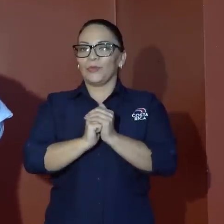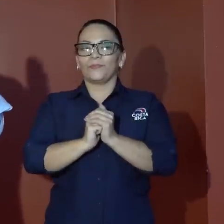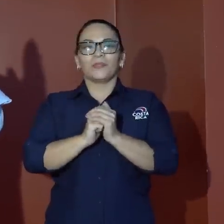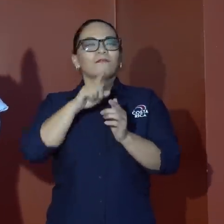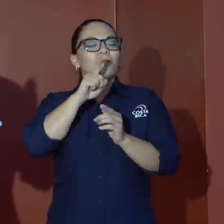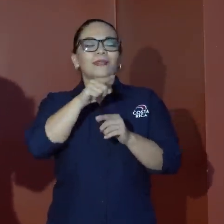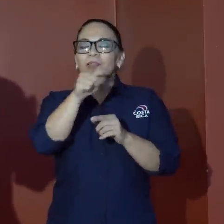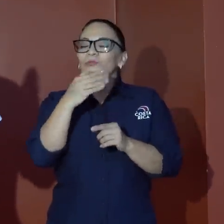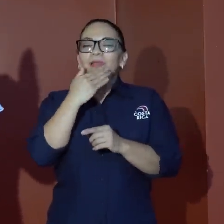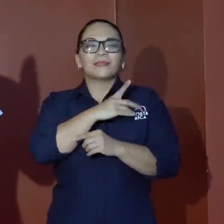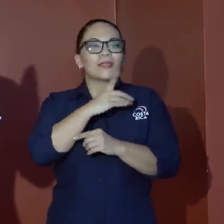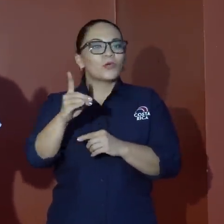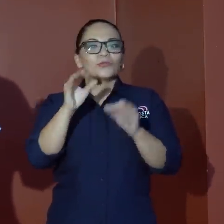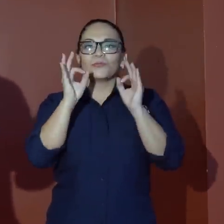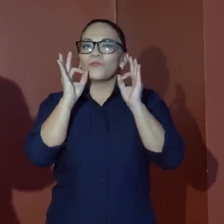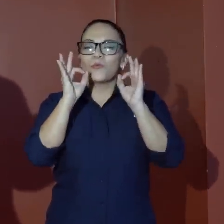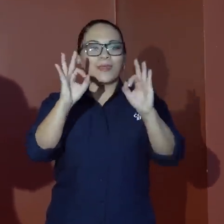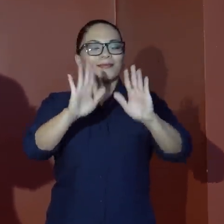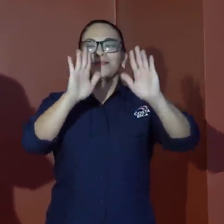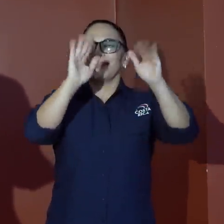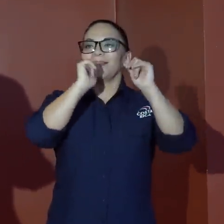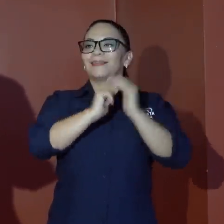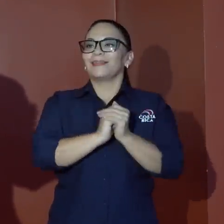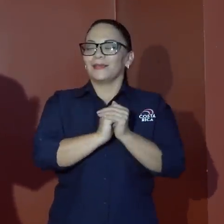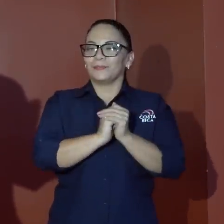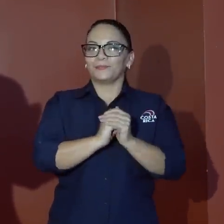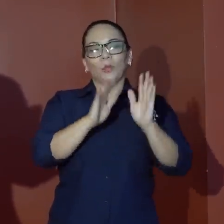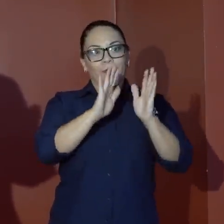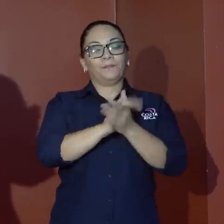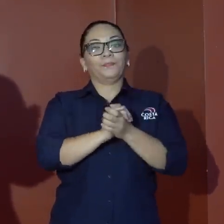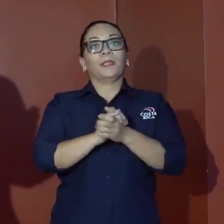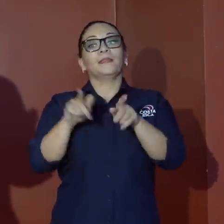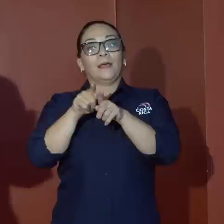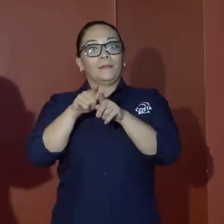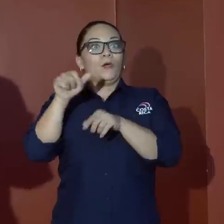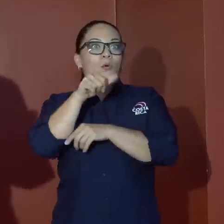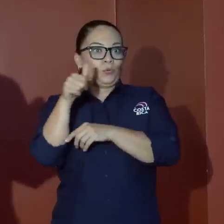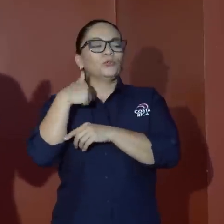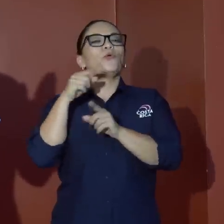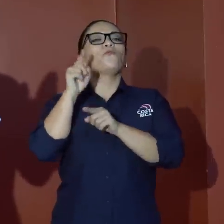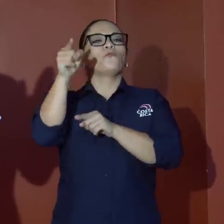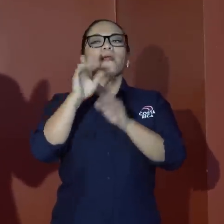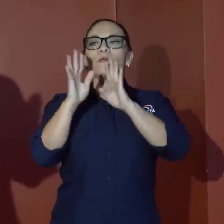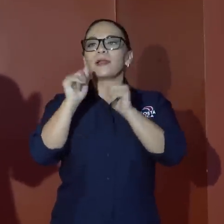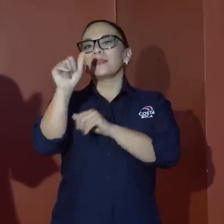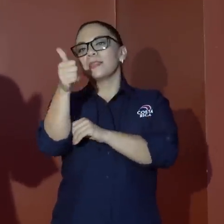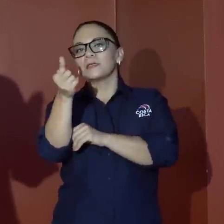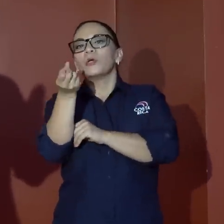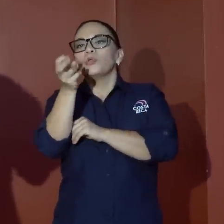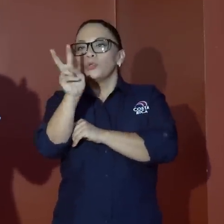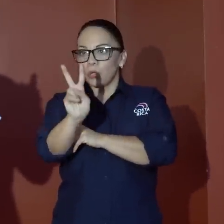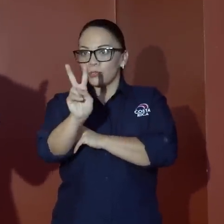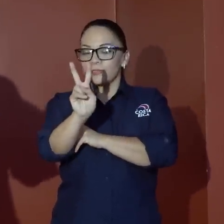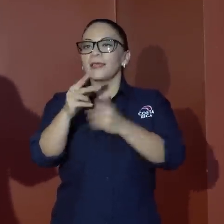yendo, gracias a Dios, de película. Luego fui a conversar con 10 o 12